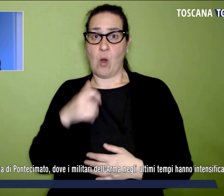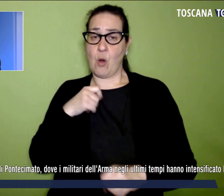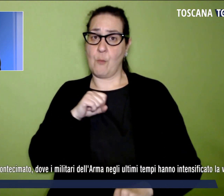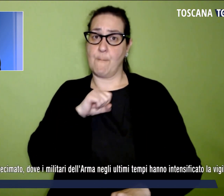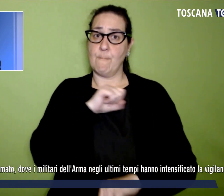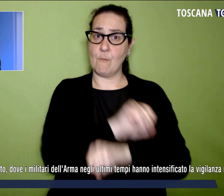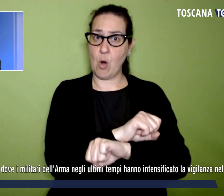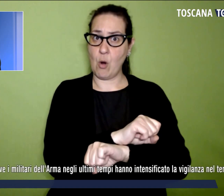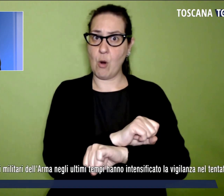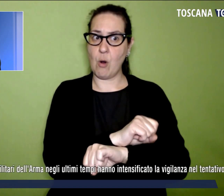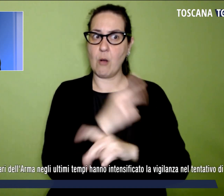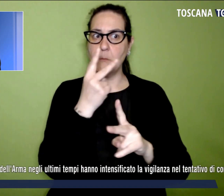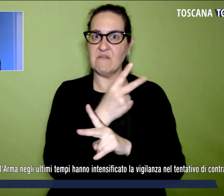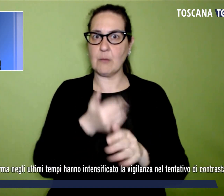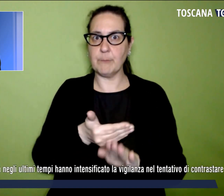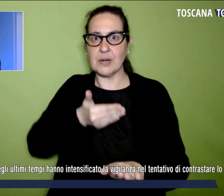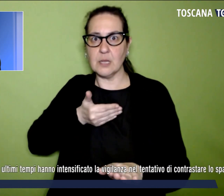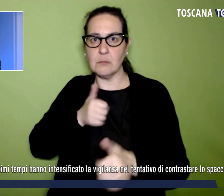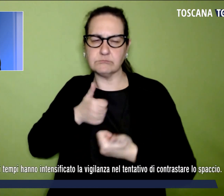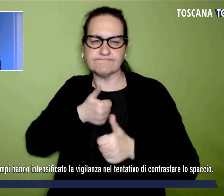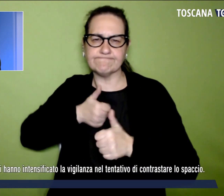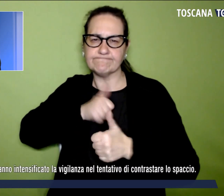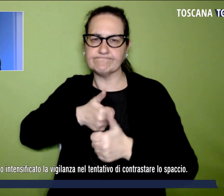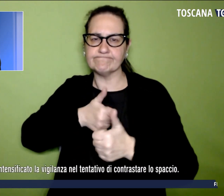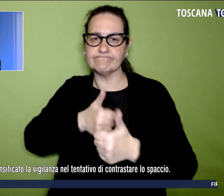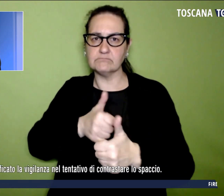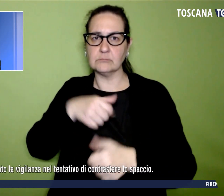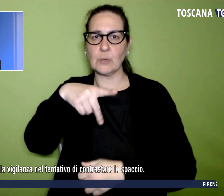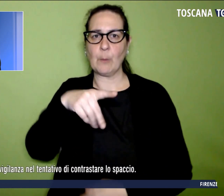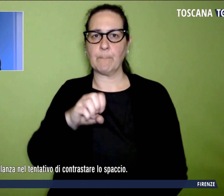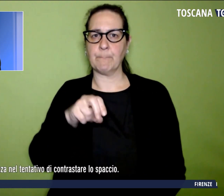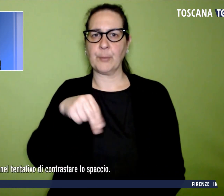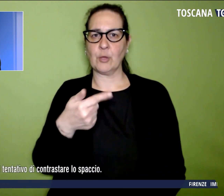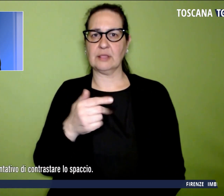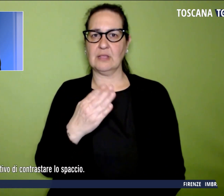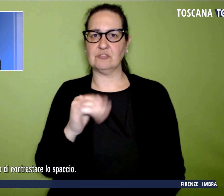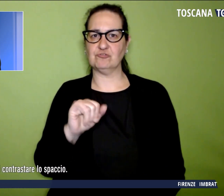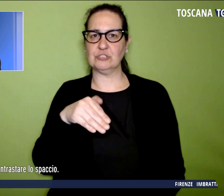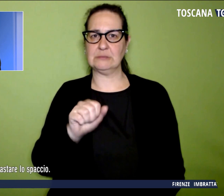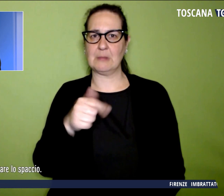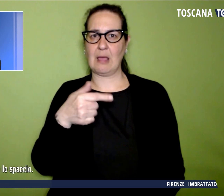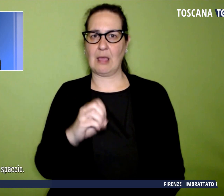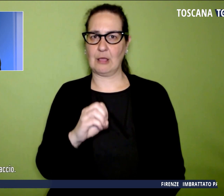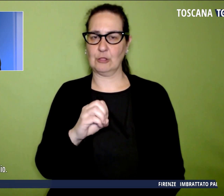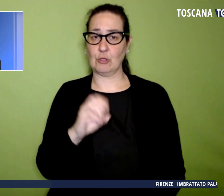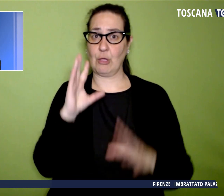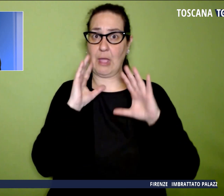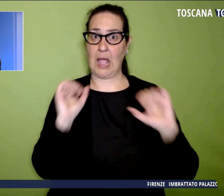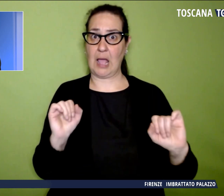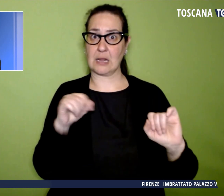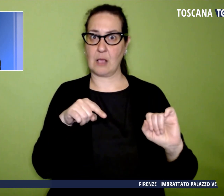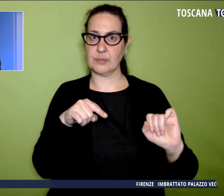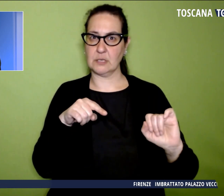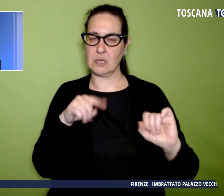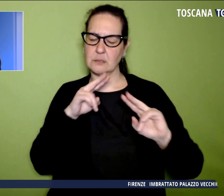inseguimento nella zona di Ponte Cimato dove i militari dell'arma hanno intensificato negli